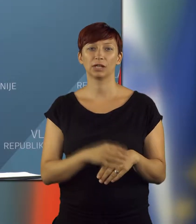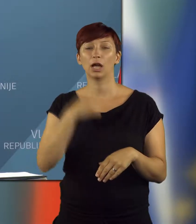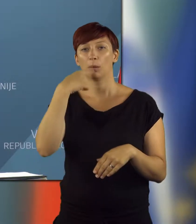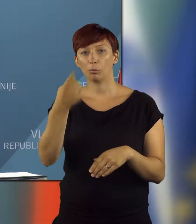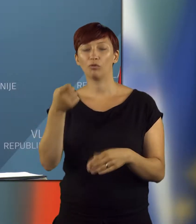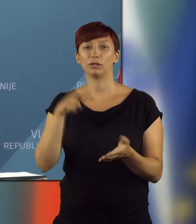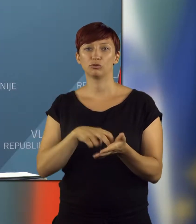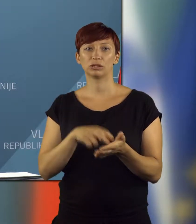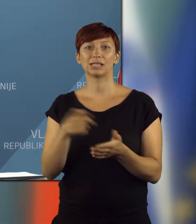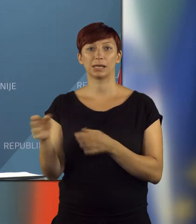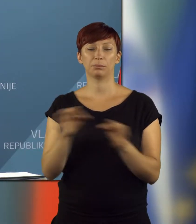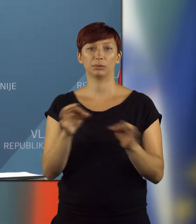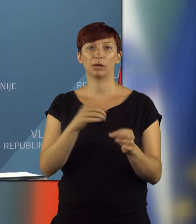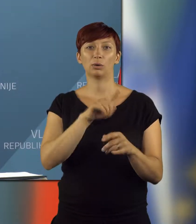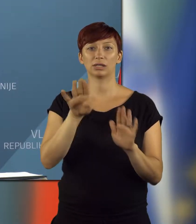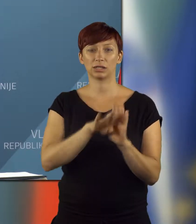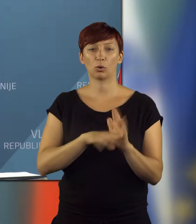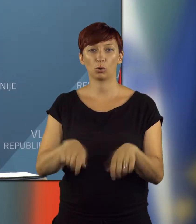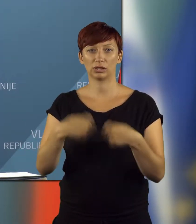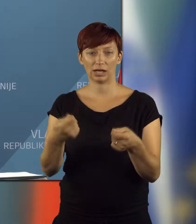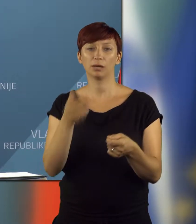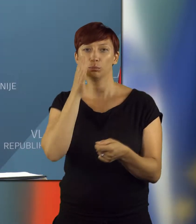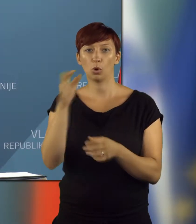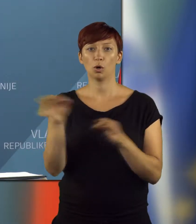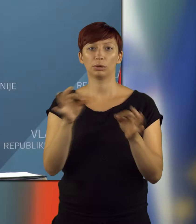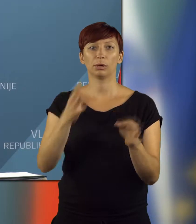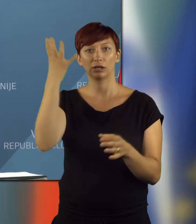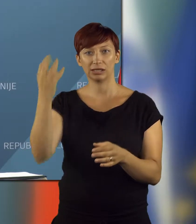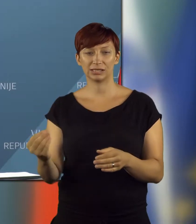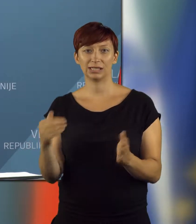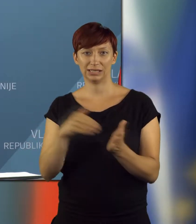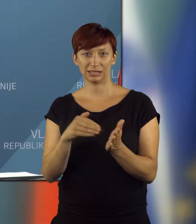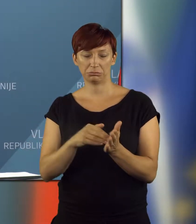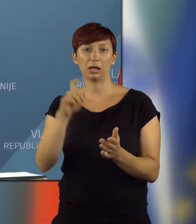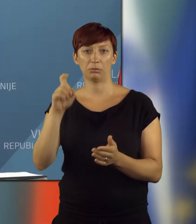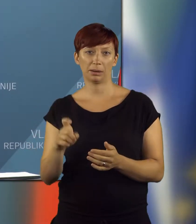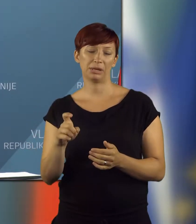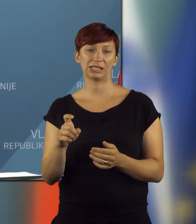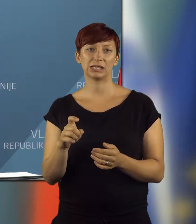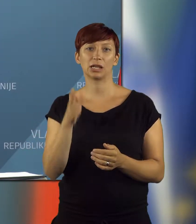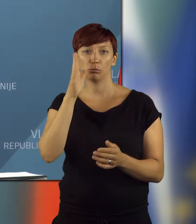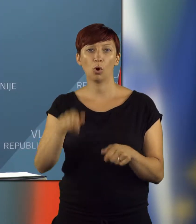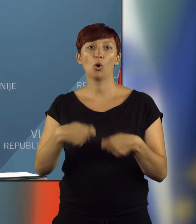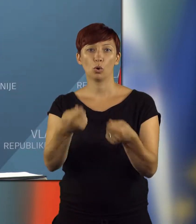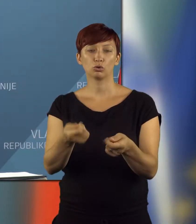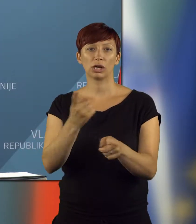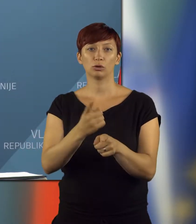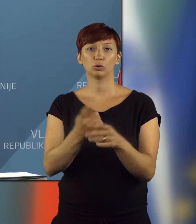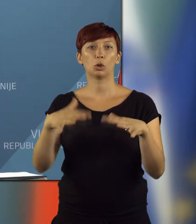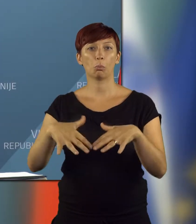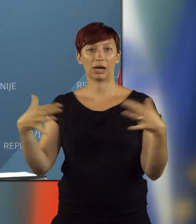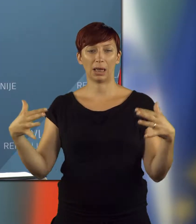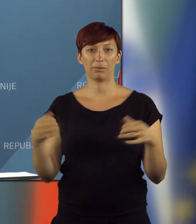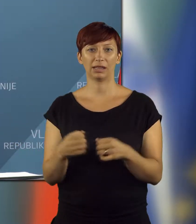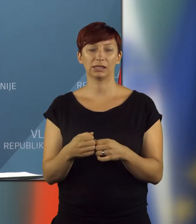Povem naj, da se pripravlja zakonodaje in bo pripravljena jeseni, septembra meseca in bo vložena tudi v